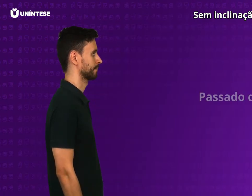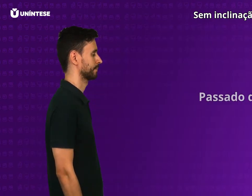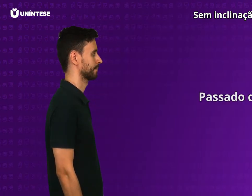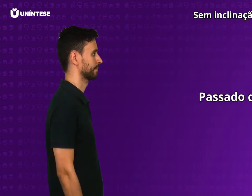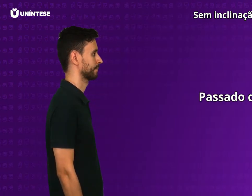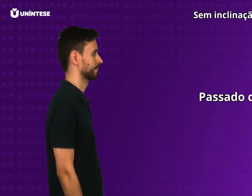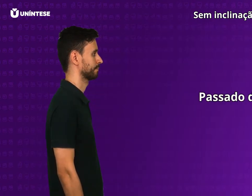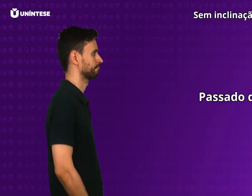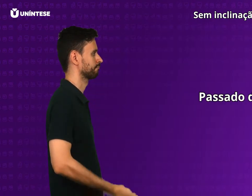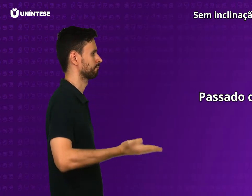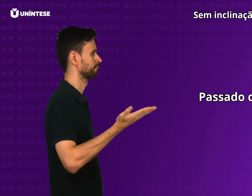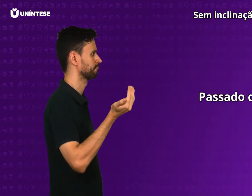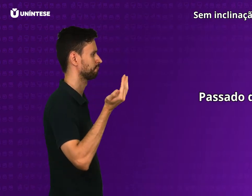Passado distante.